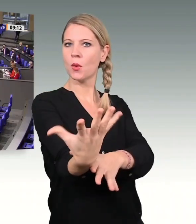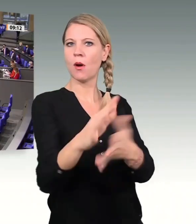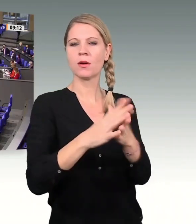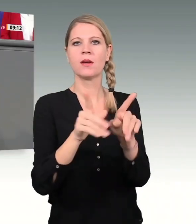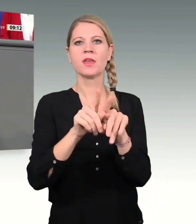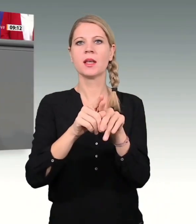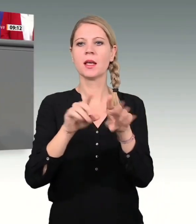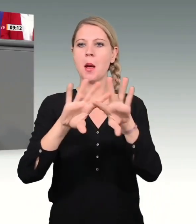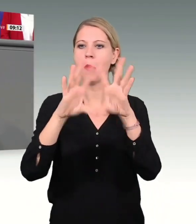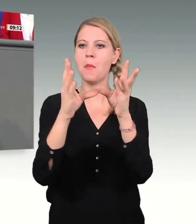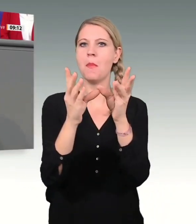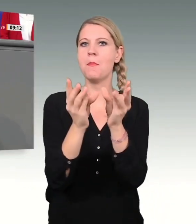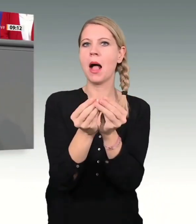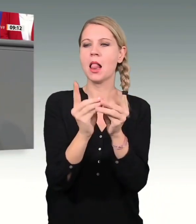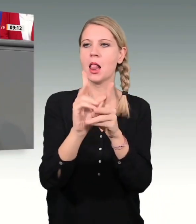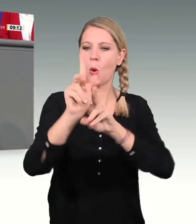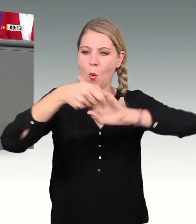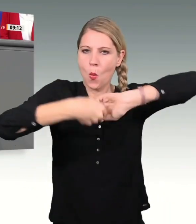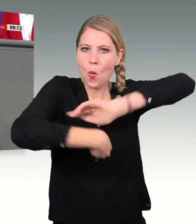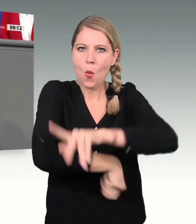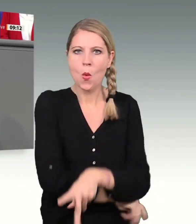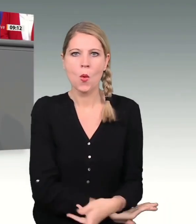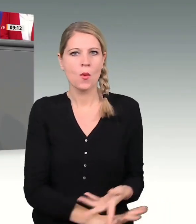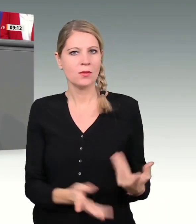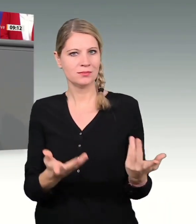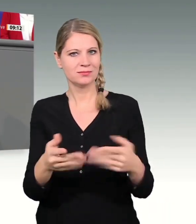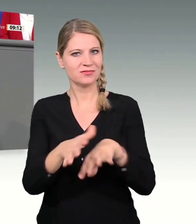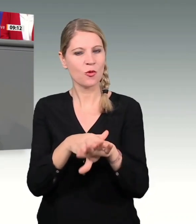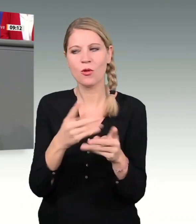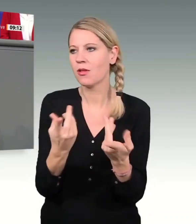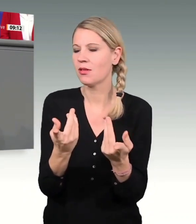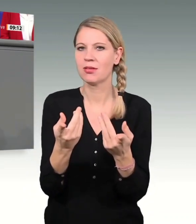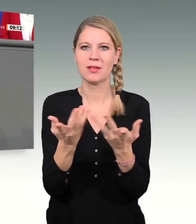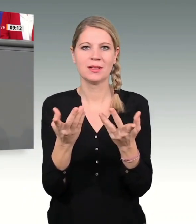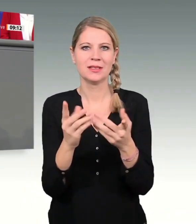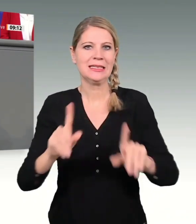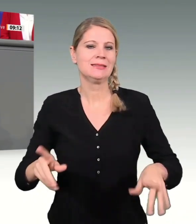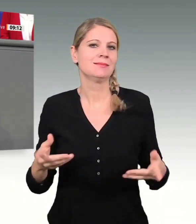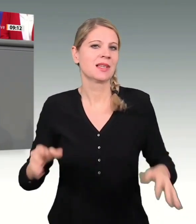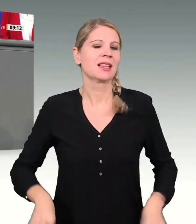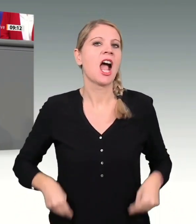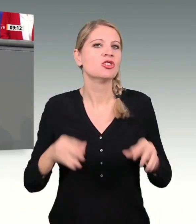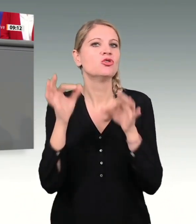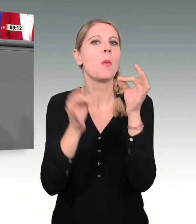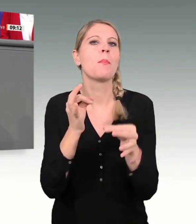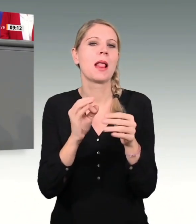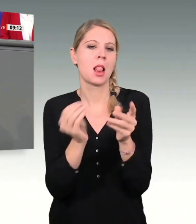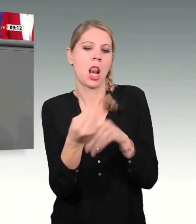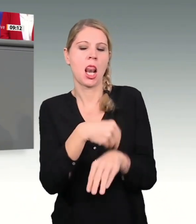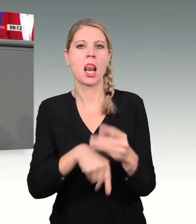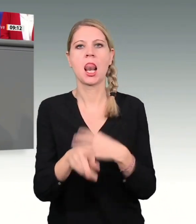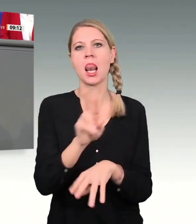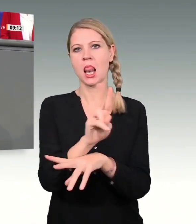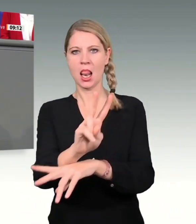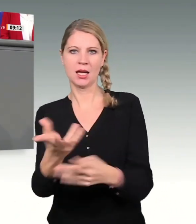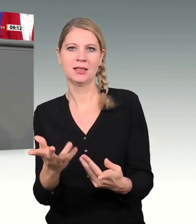nennt man Taschenspielertricks. Im Mittelalter standen die Menschen mit großen Augen vor Jahrmärkten und vor Gauklern und